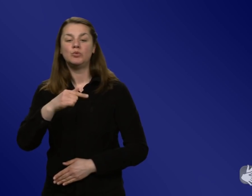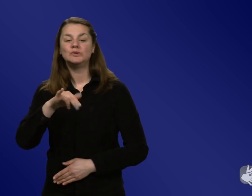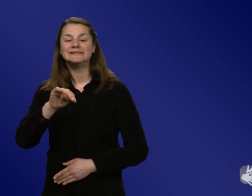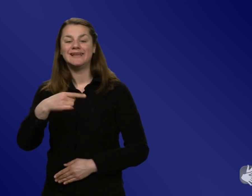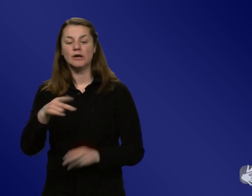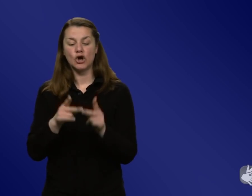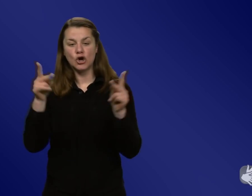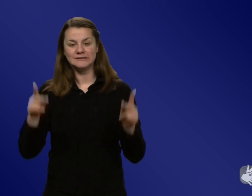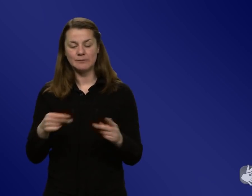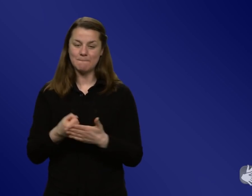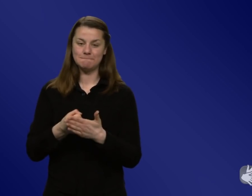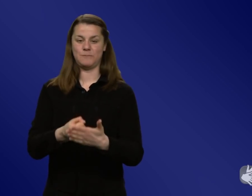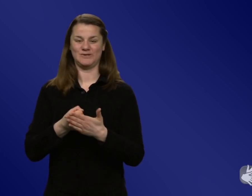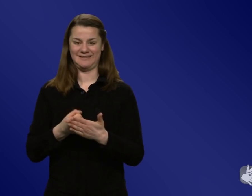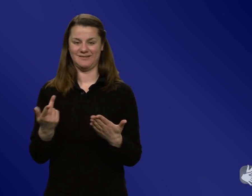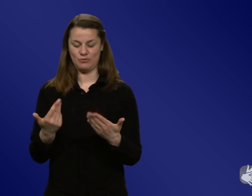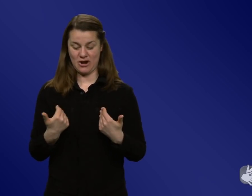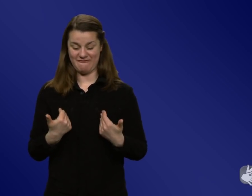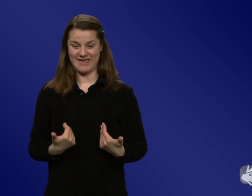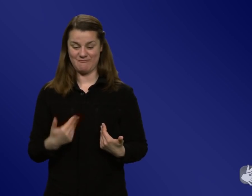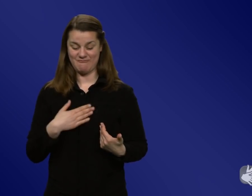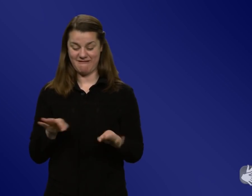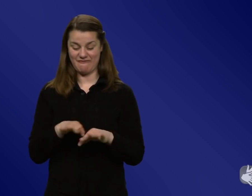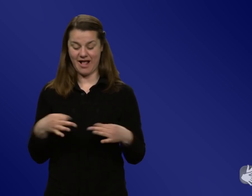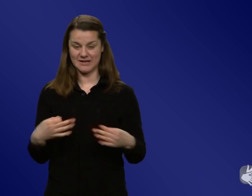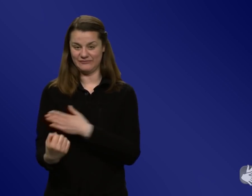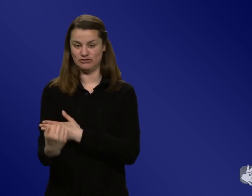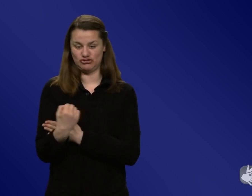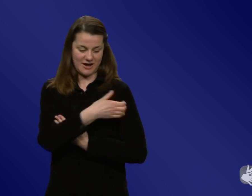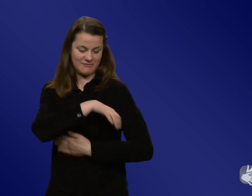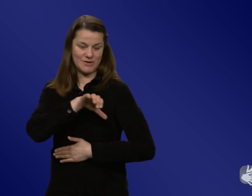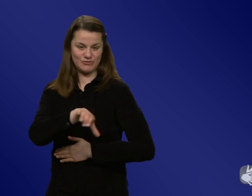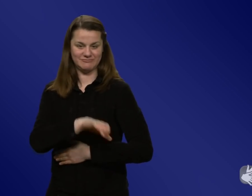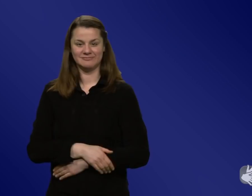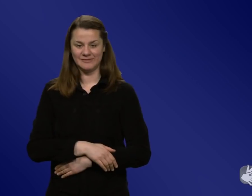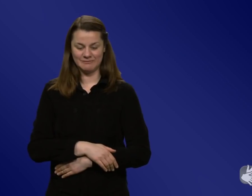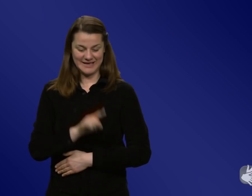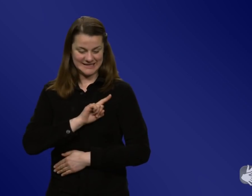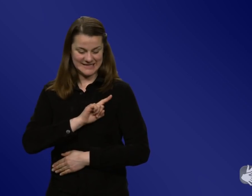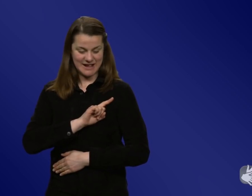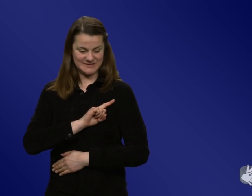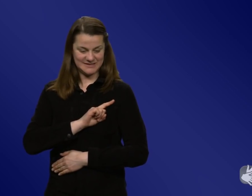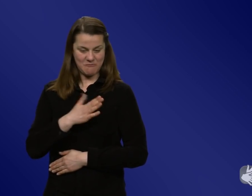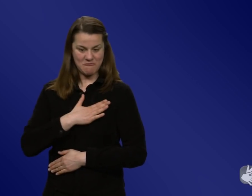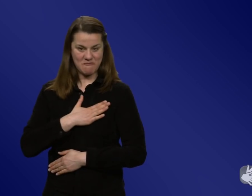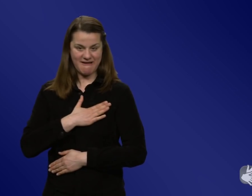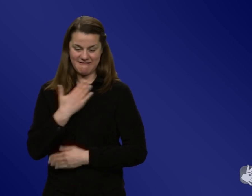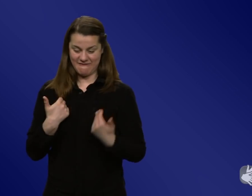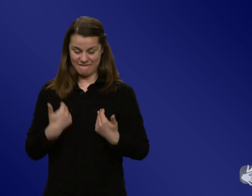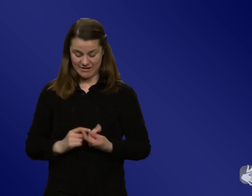Fähigkeiten des Einzelnen zu stärken, also Leute dazu zu bringen, sich selber zum Erwünschten, also auch von sich selber Erwünschten zum